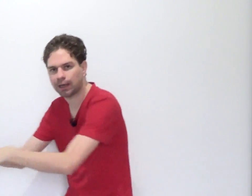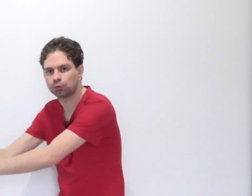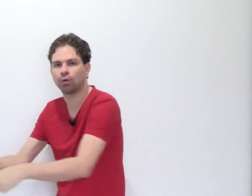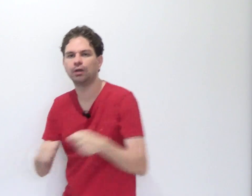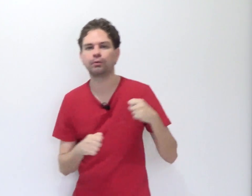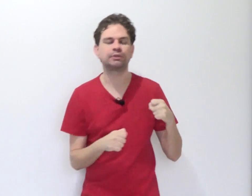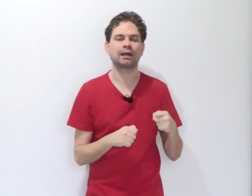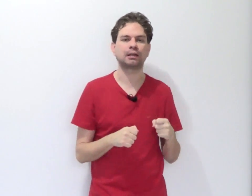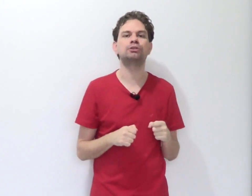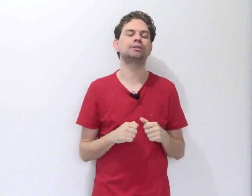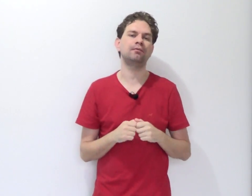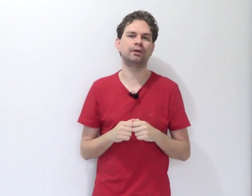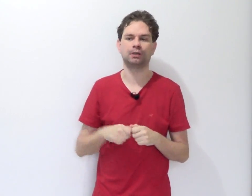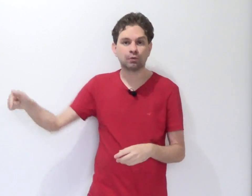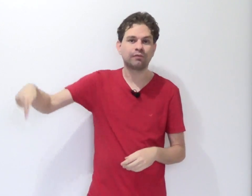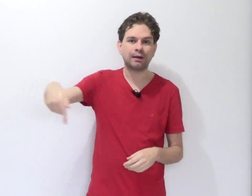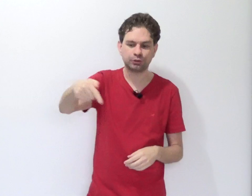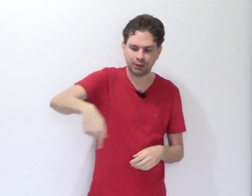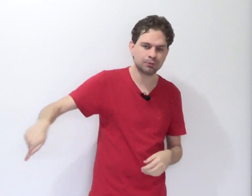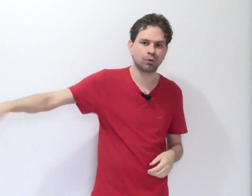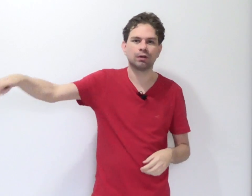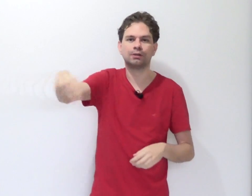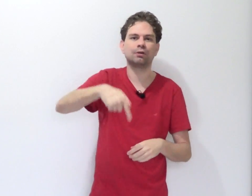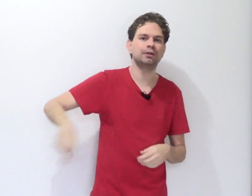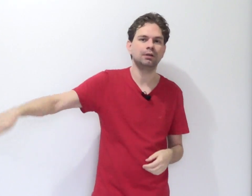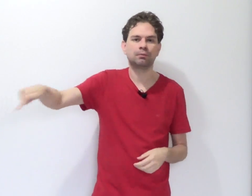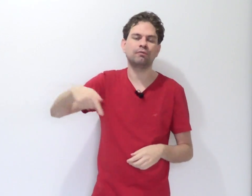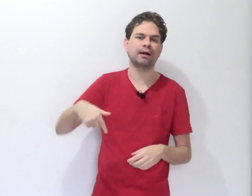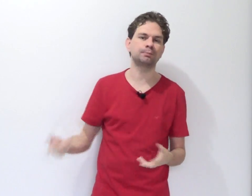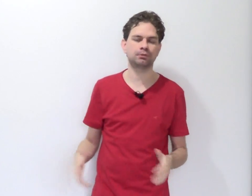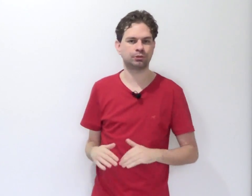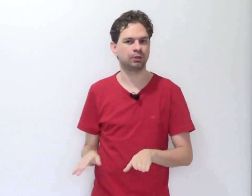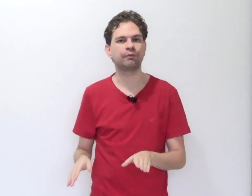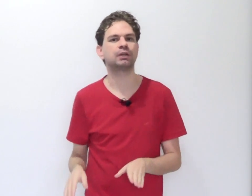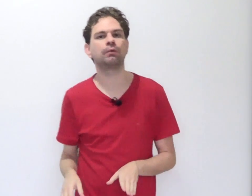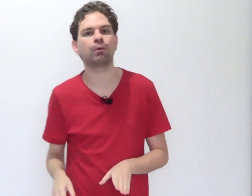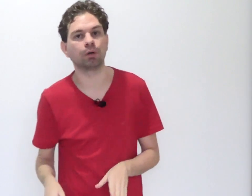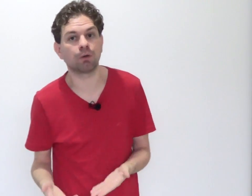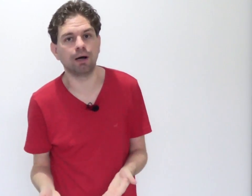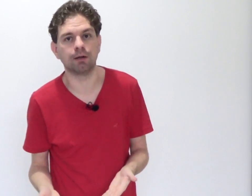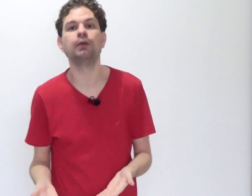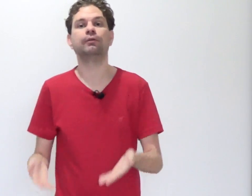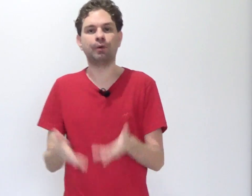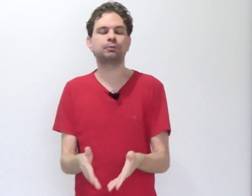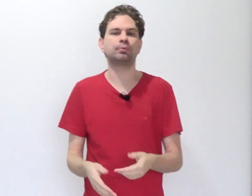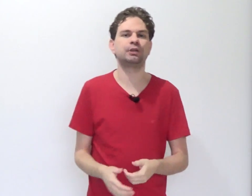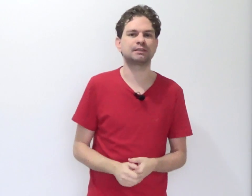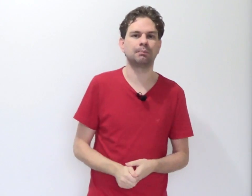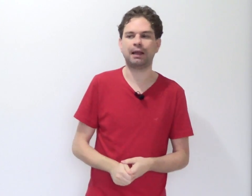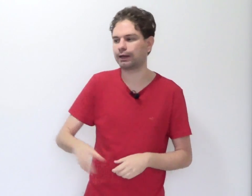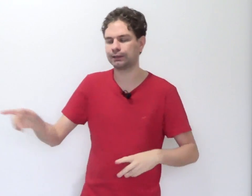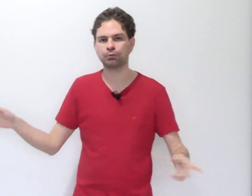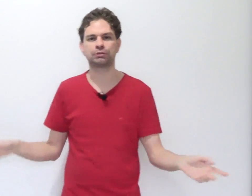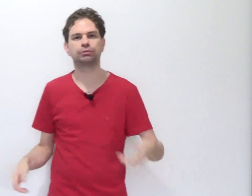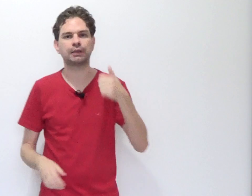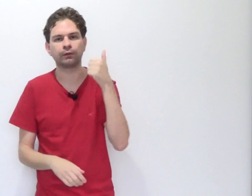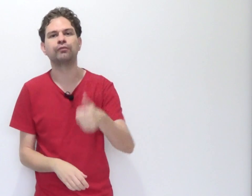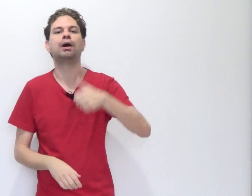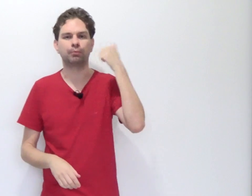catou os engrandados de cerveja. São vários crimes rolando ali com várias pessoas que não fizeram acordo. Agora, vamos explodir a Assembleia, cada um do seu Estado? Vamos.